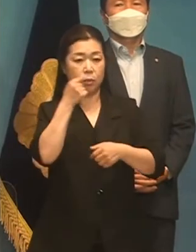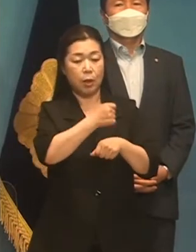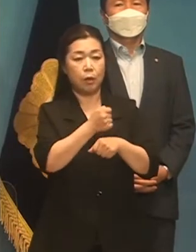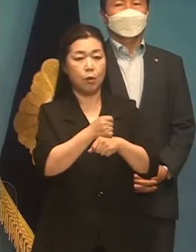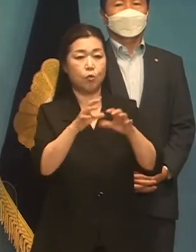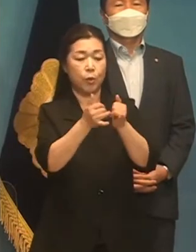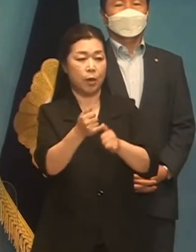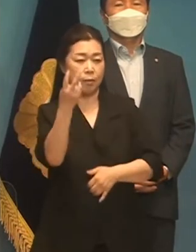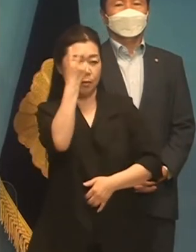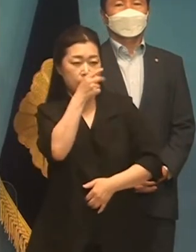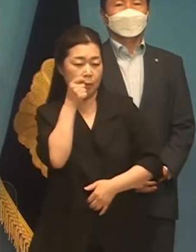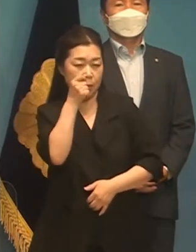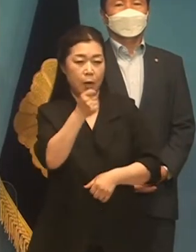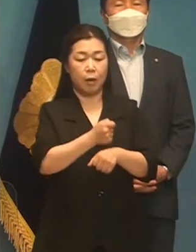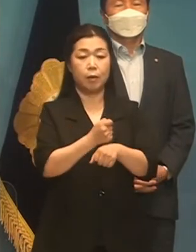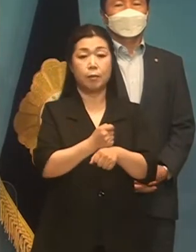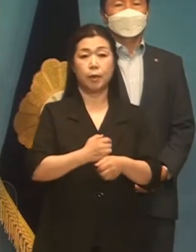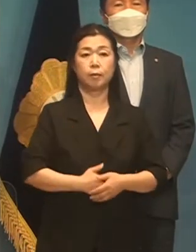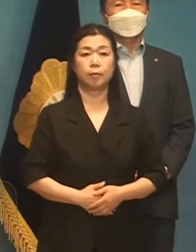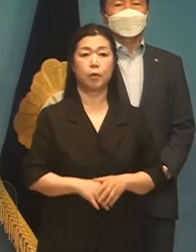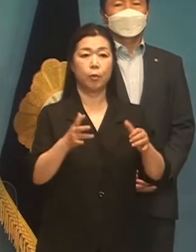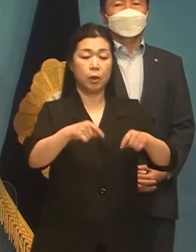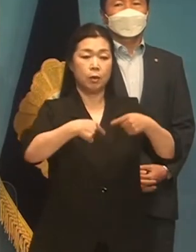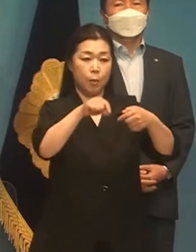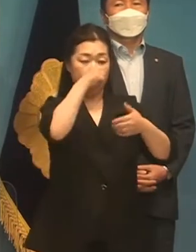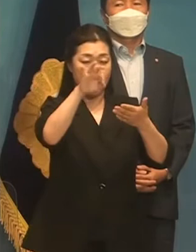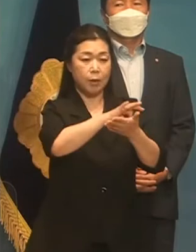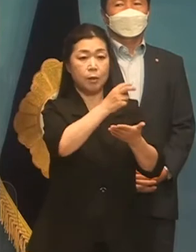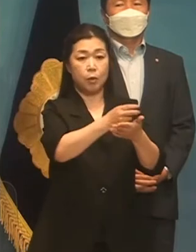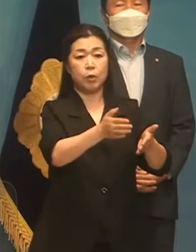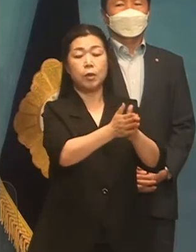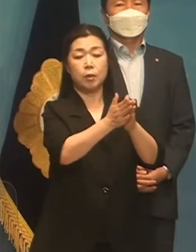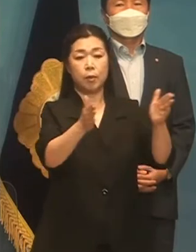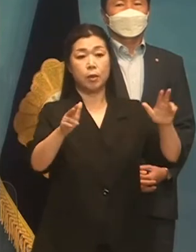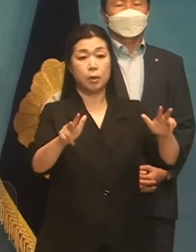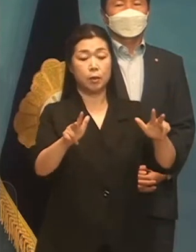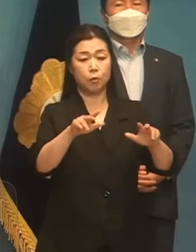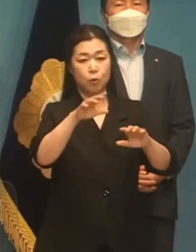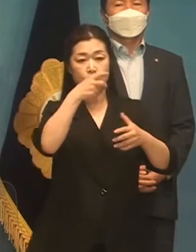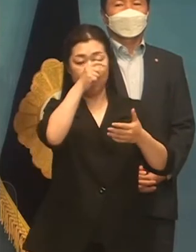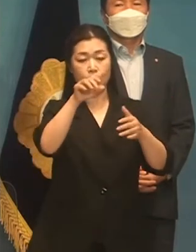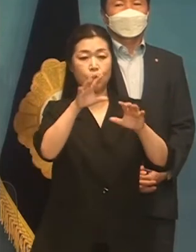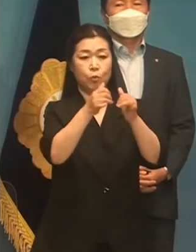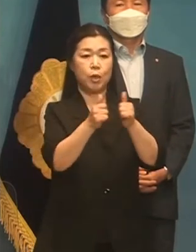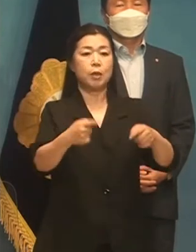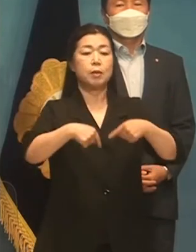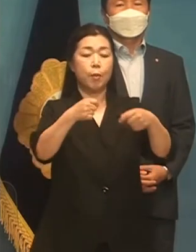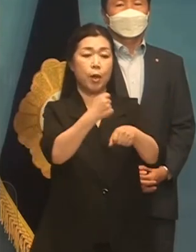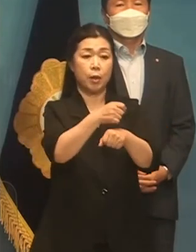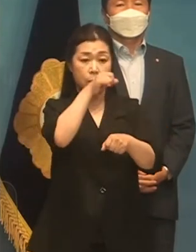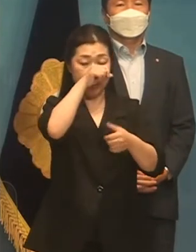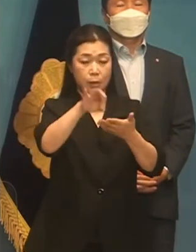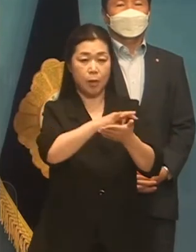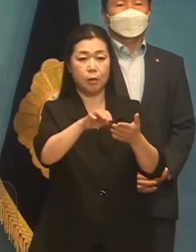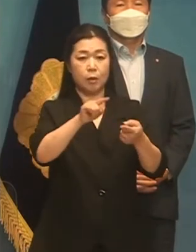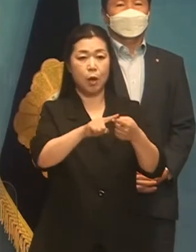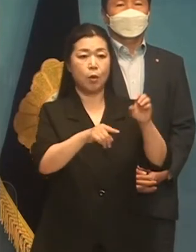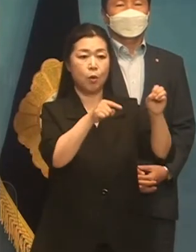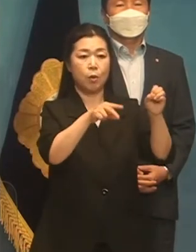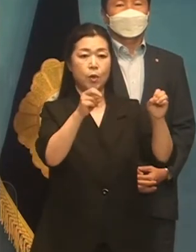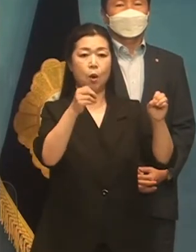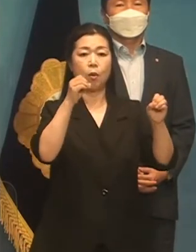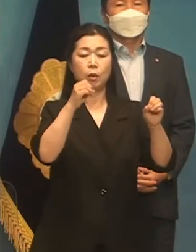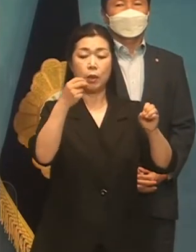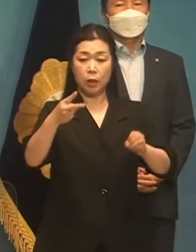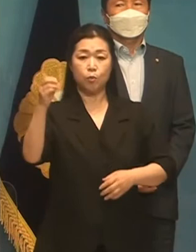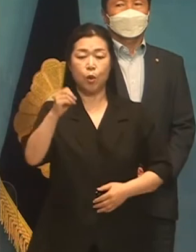감시 기능을 높이겠습니다. 국민참여 예산들을 시행하겠습니다. 현재 국민참여 예산, 정부 예산의 0.02